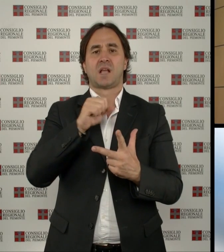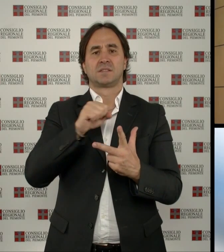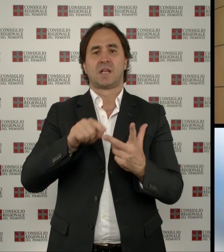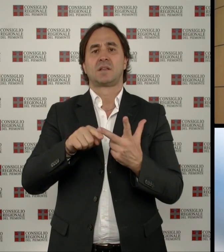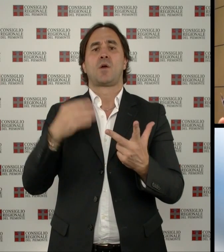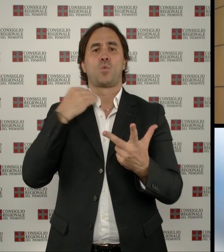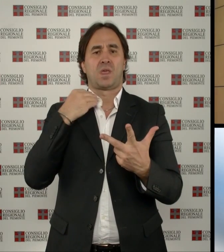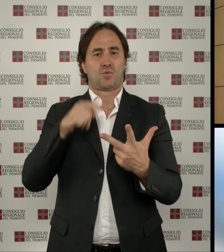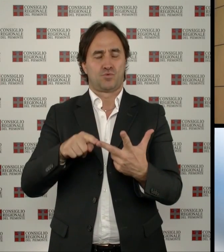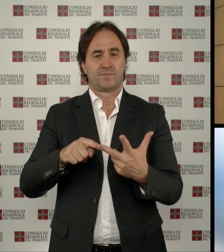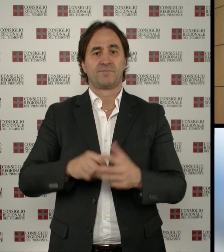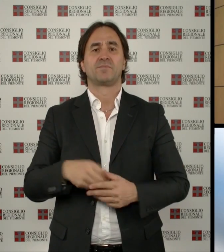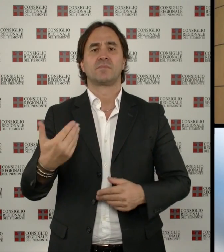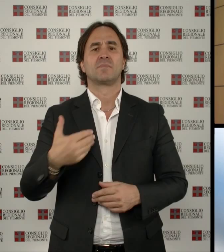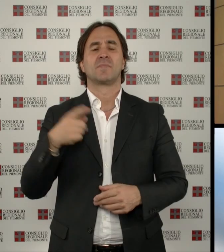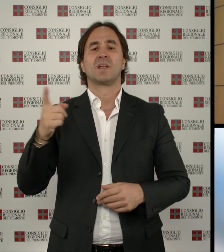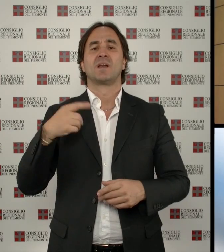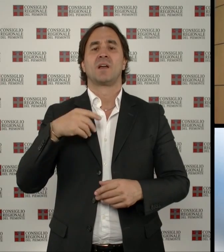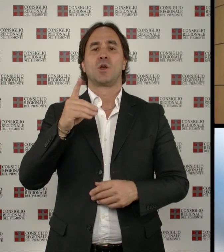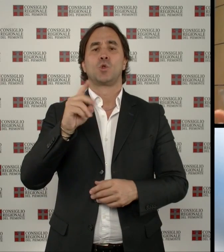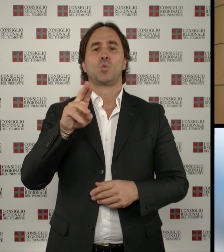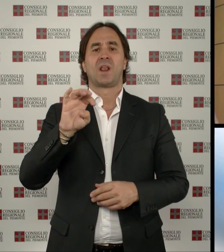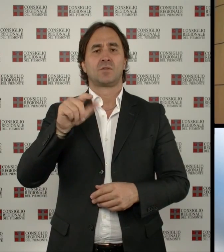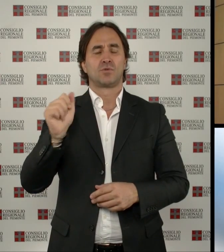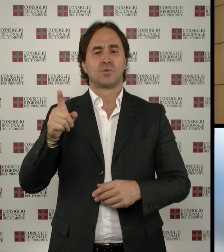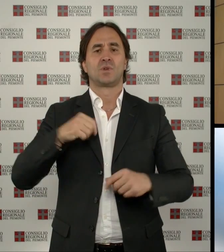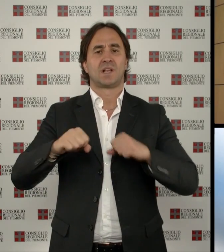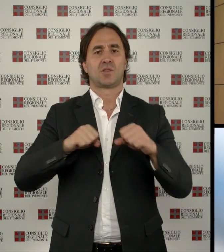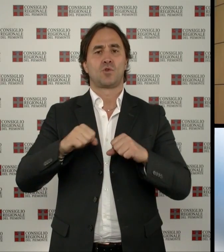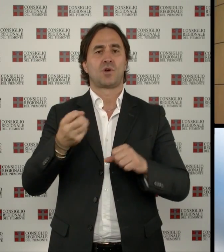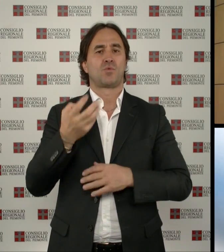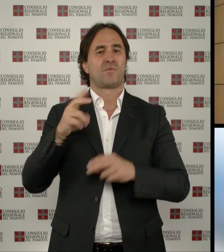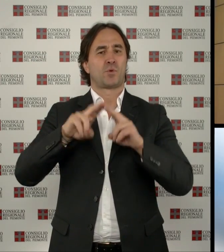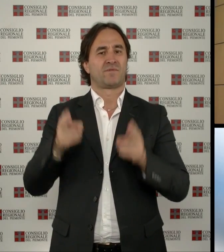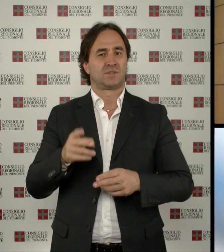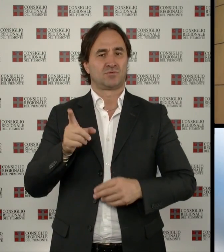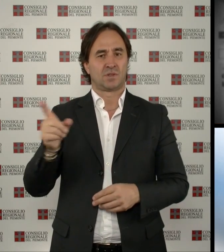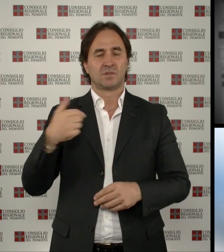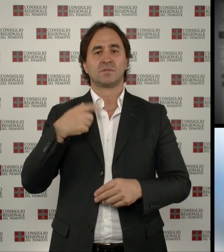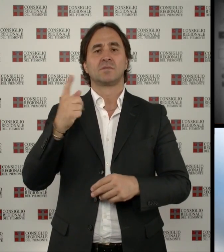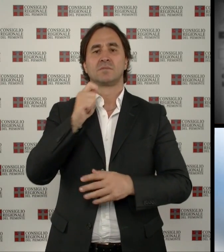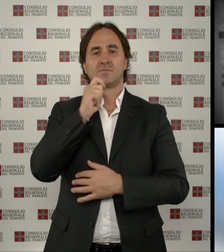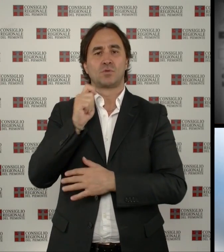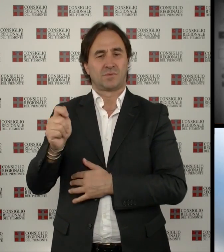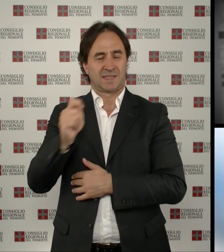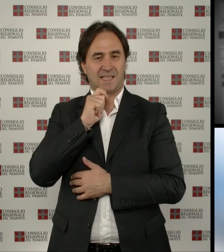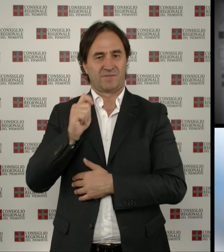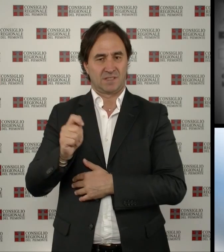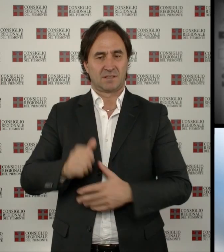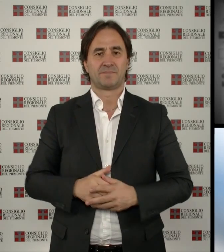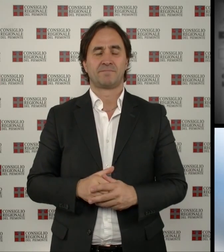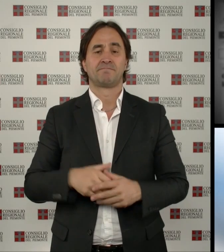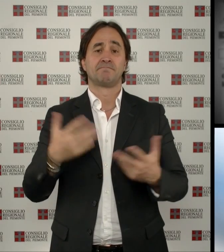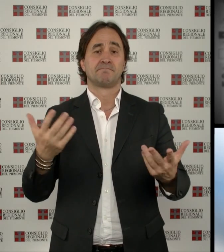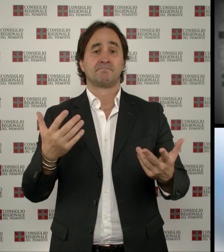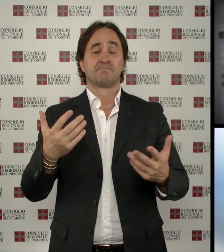Sull'argomento ospitiamo Flavio Duretto, direttore della nuova provincia, che intervista due consiglieri regionali. Nell'ultimo anno Asti è stata